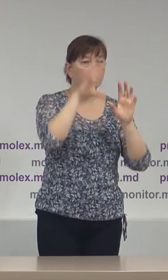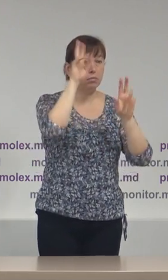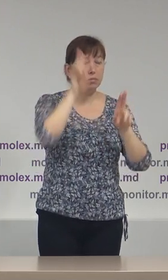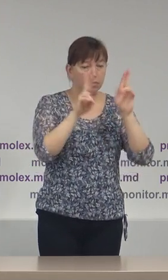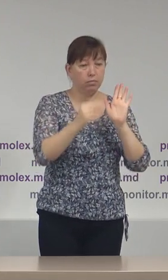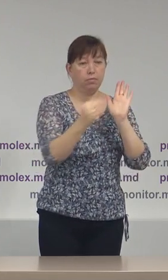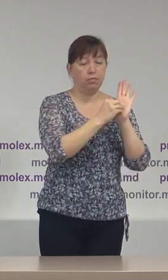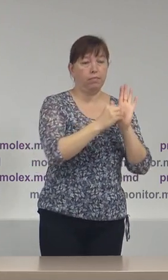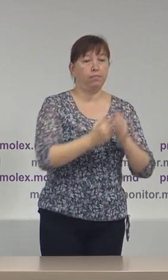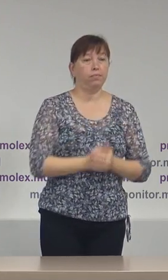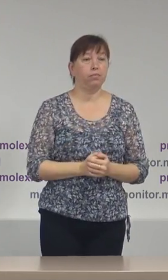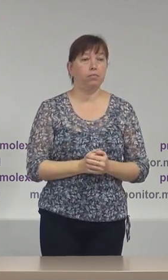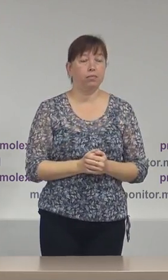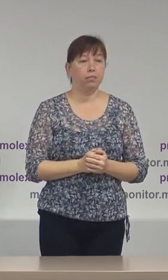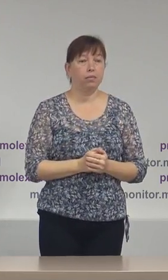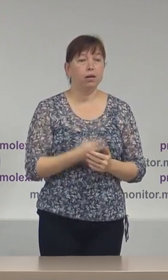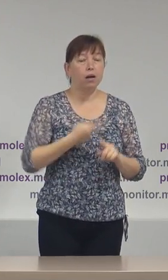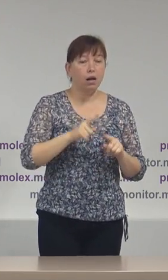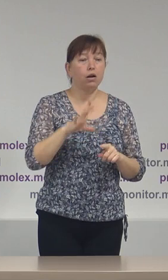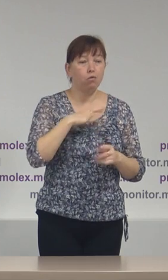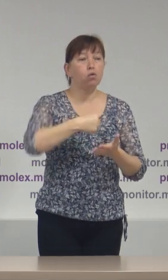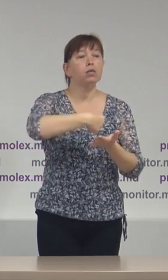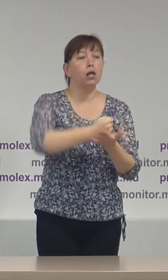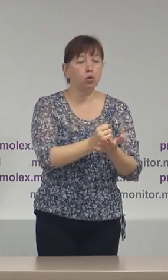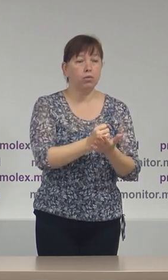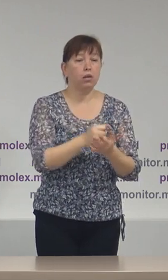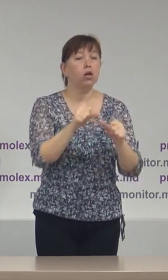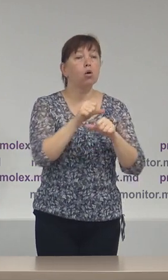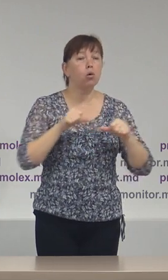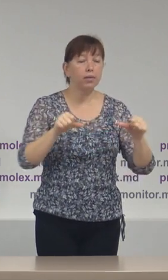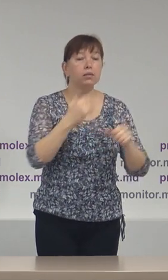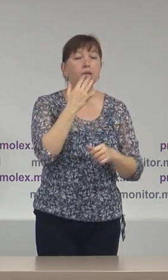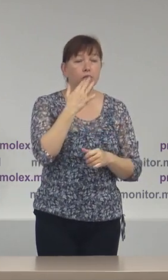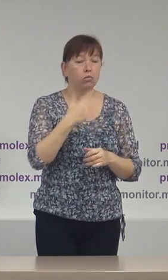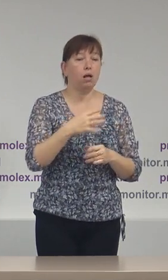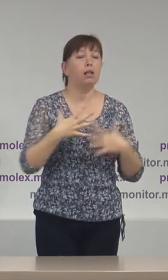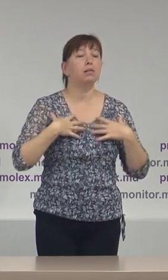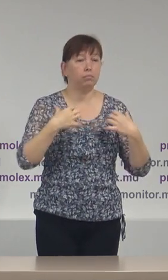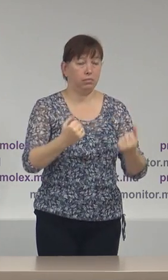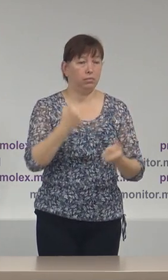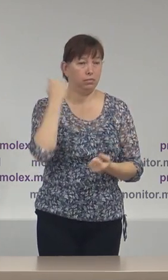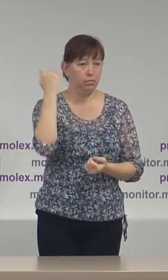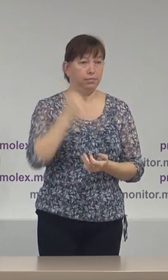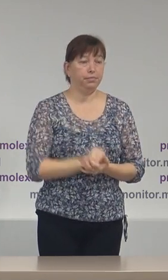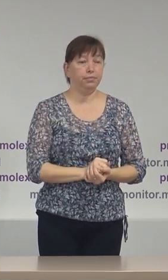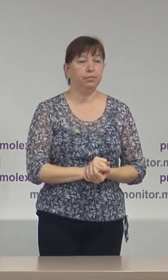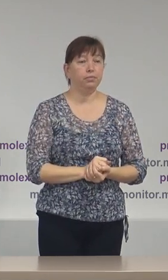despre care am vorbit anterior și care a fost adoptată de Comisia Națională Extraordinară de Sănătate Publică